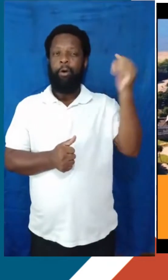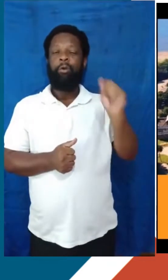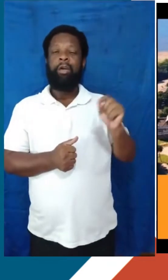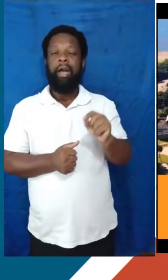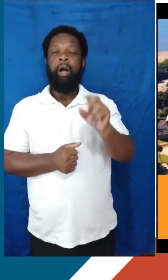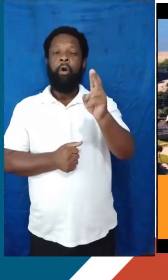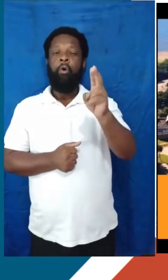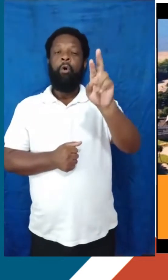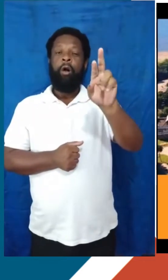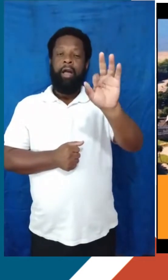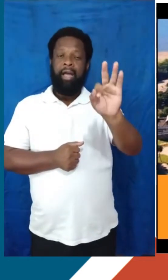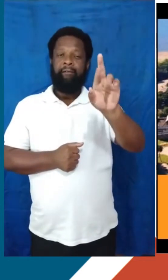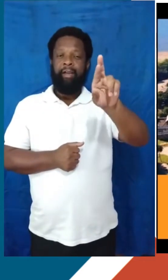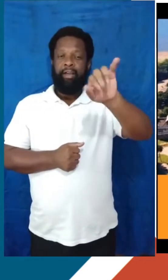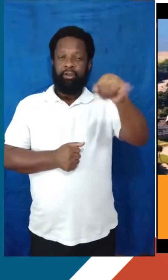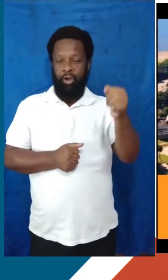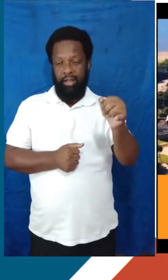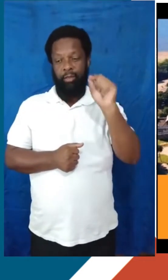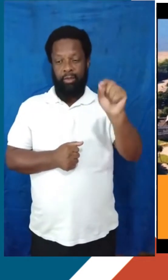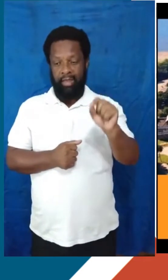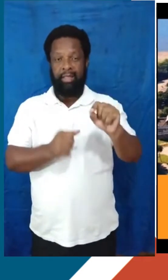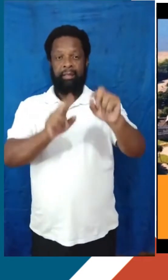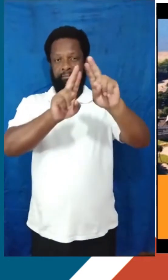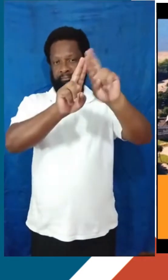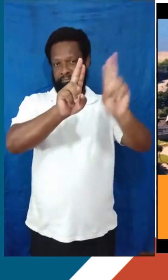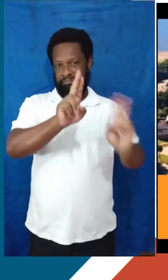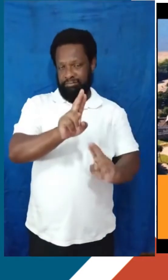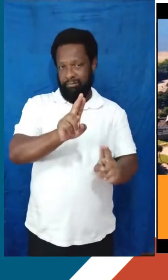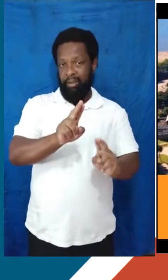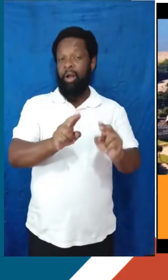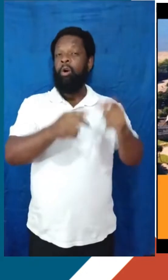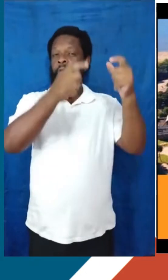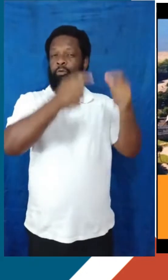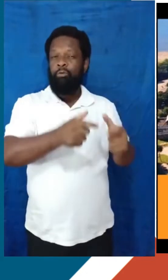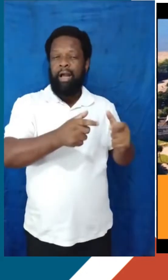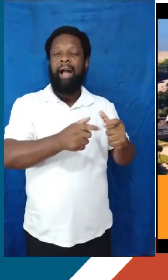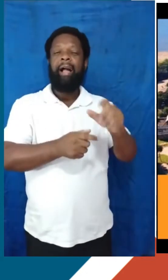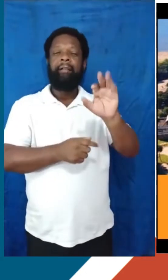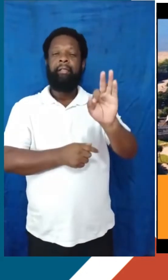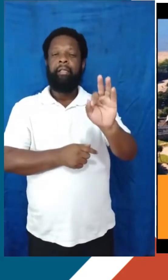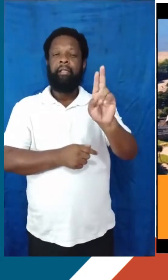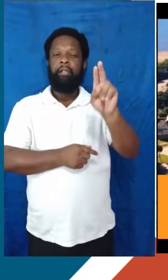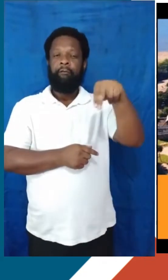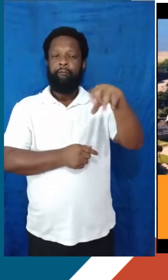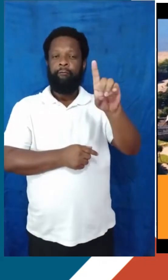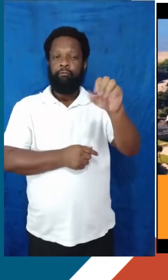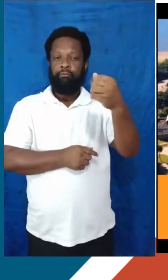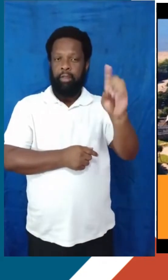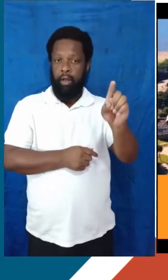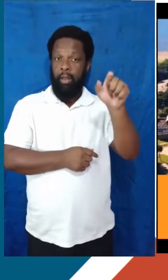FRJ, Universidade Federal do Rio de Janeiro, tem seu campo especial na cidade universitária do Fundão, mas lembrando que nem todos os